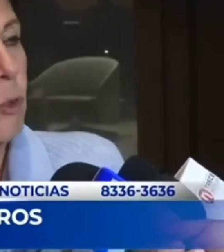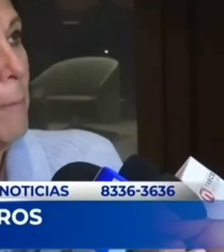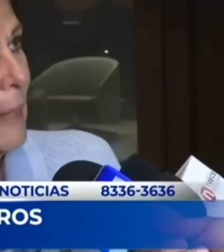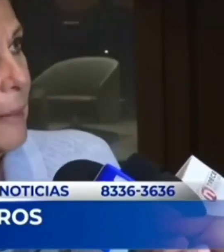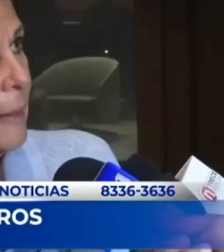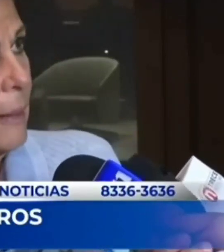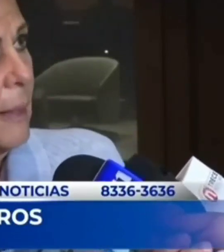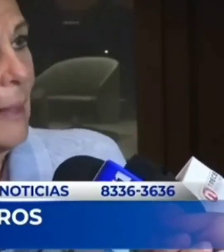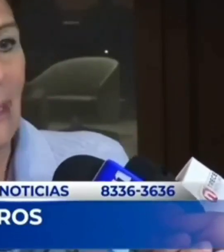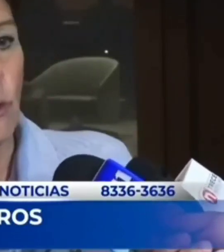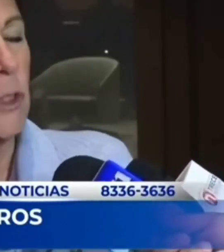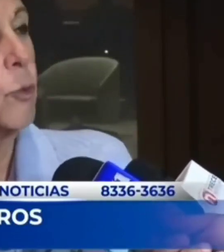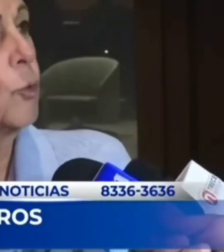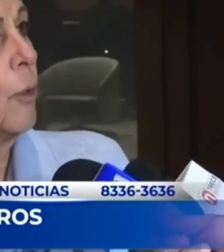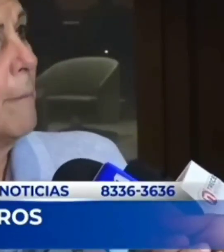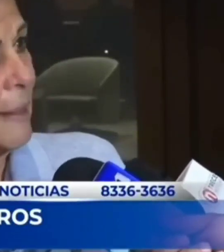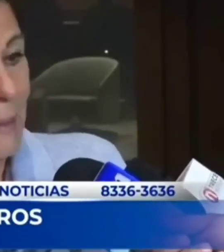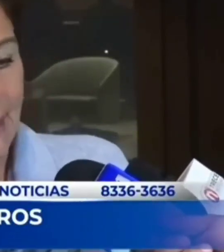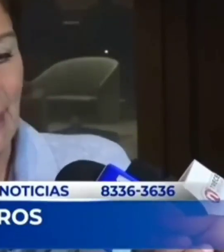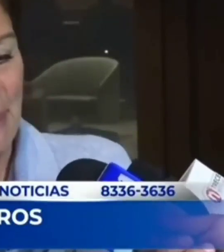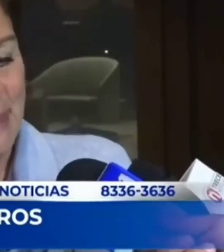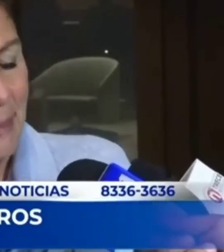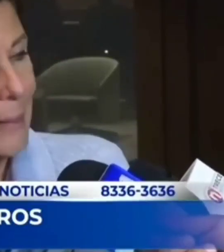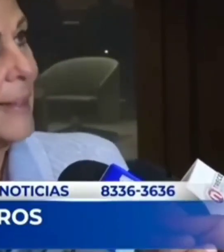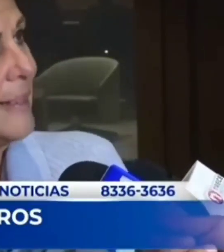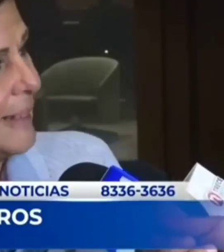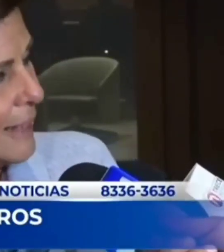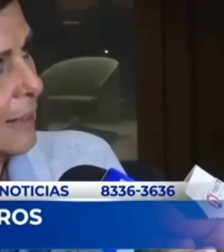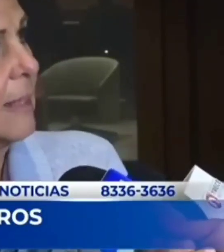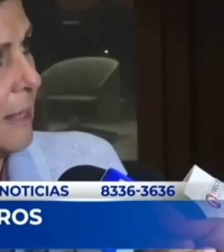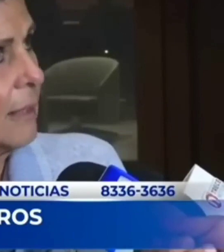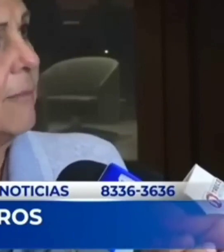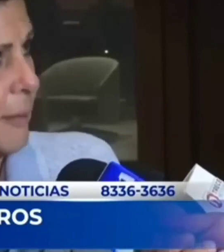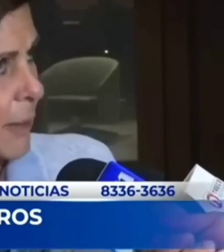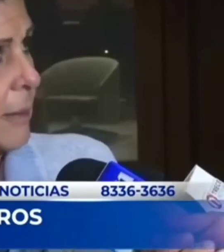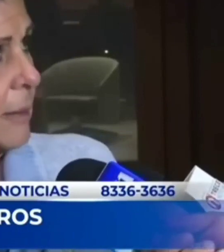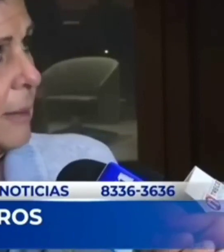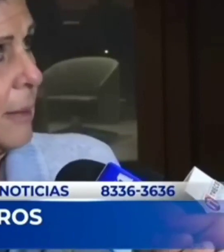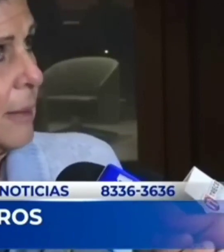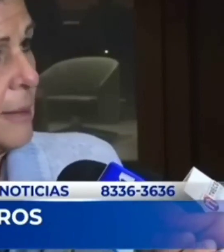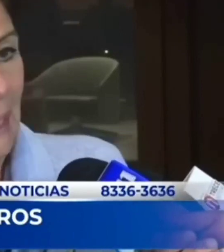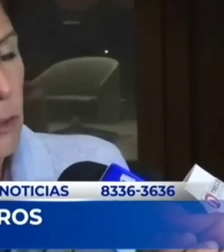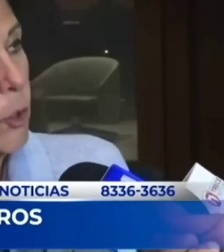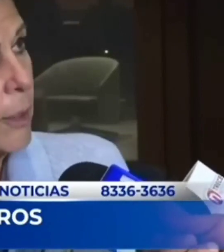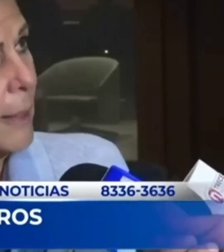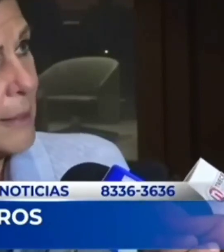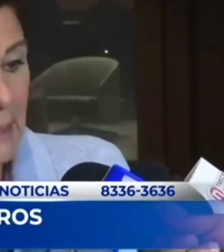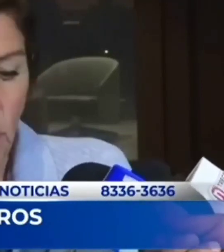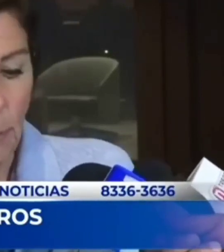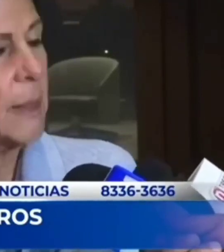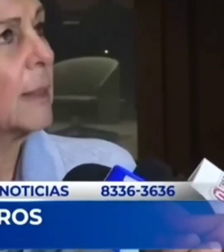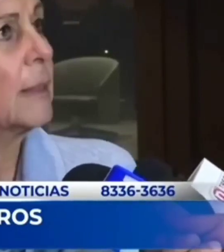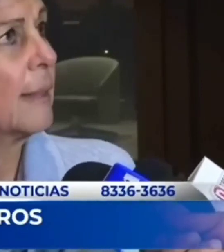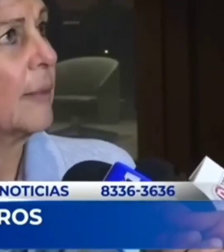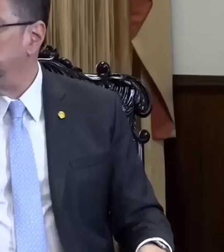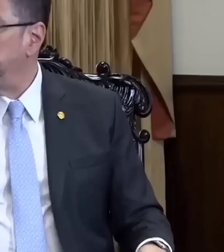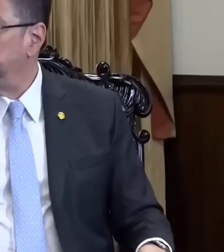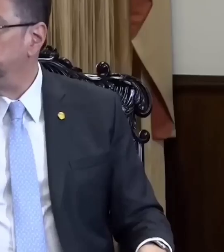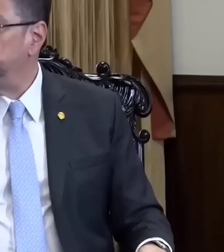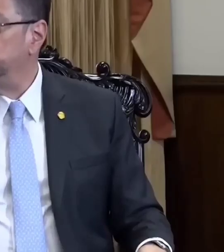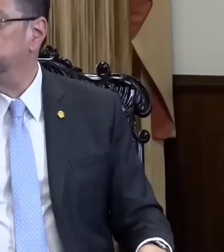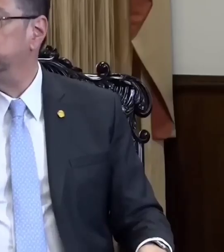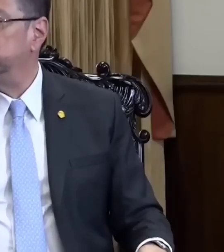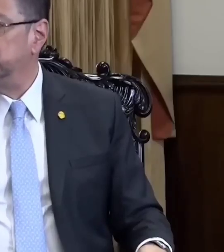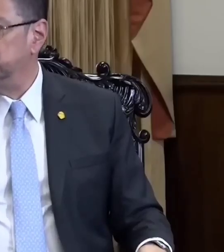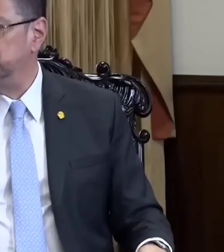reglamento manda y la Constitución manda que el presidente tiene que firmar. Si ellos logran el resello, el presidente tiene que firmar.